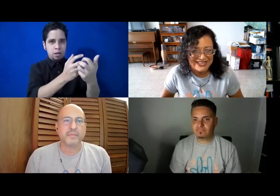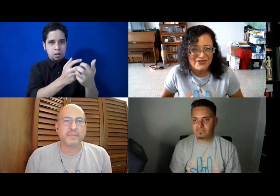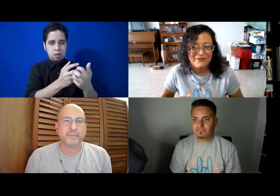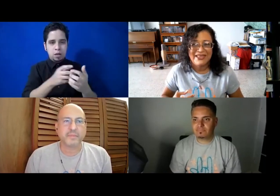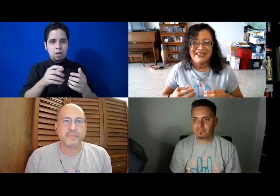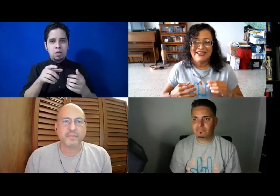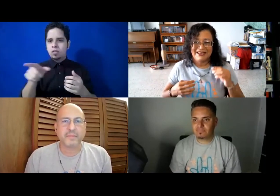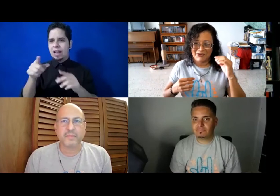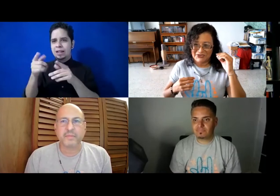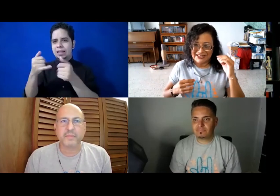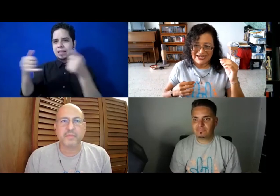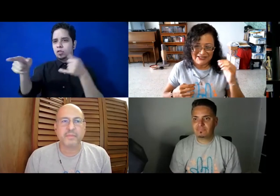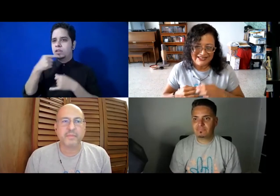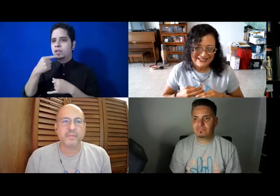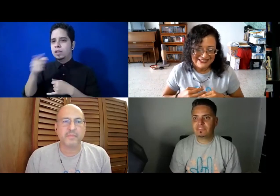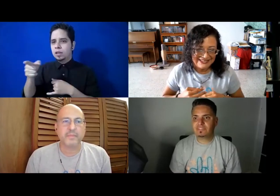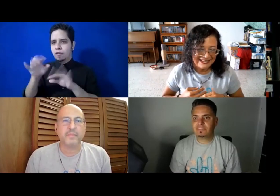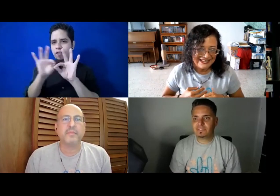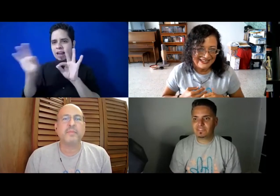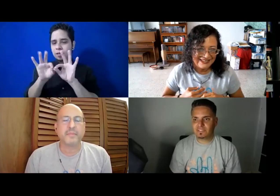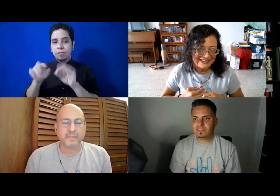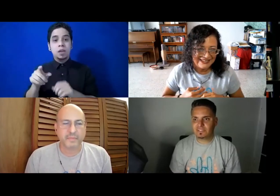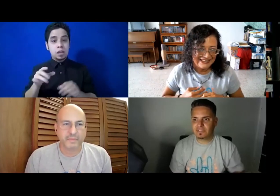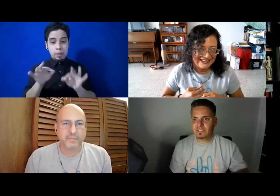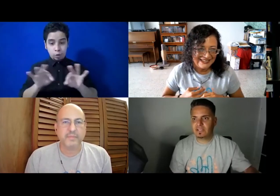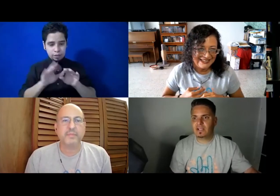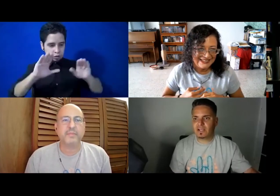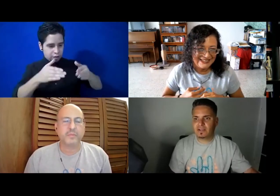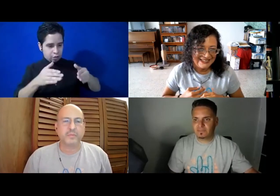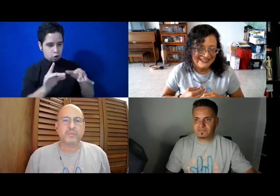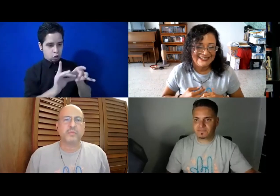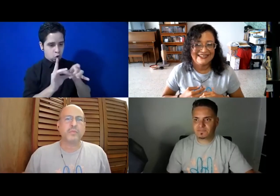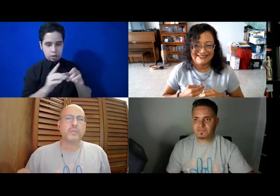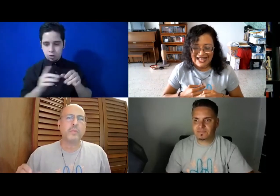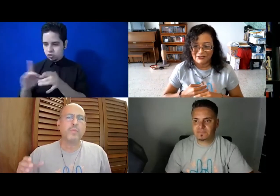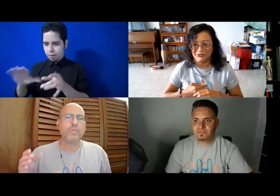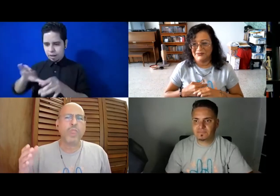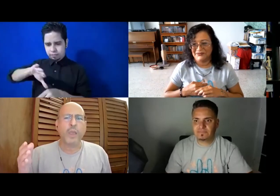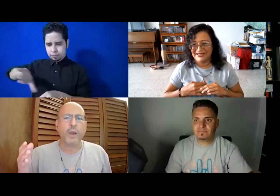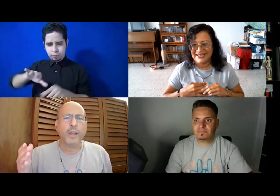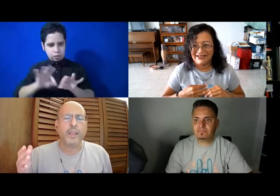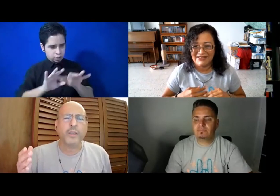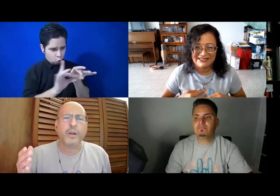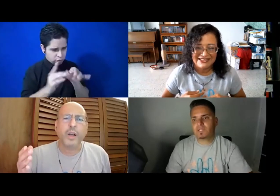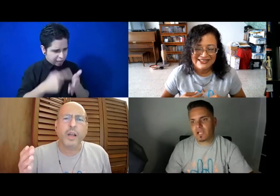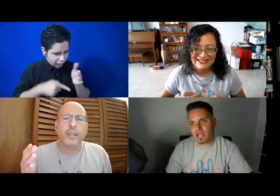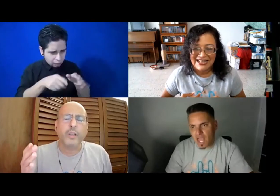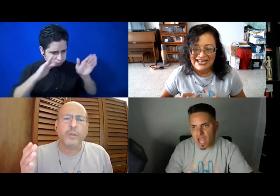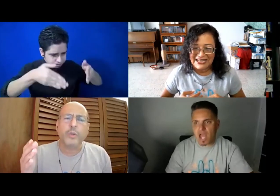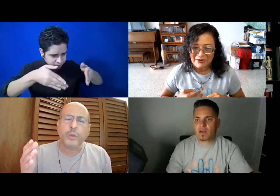Josélo? Concentrados. lo que nos une, no es lo que nos separa. Ese niño, ¿tú